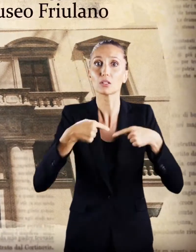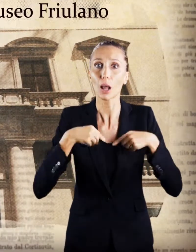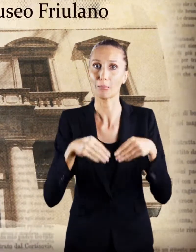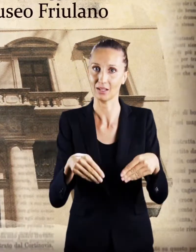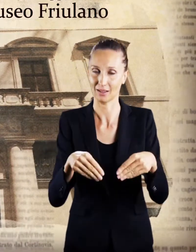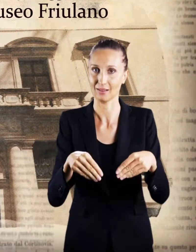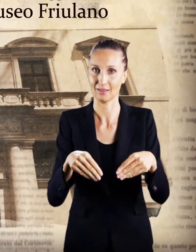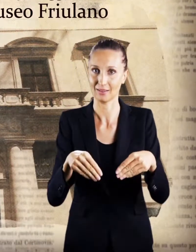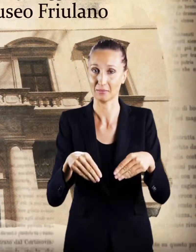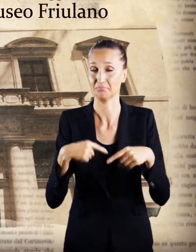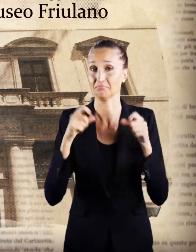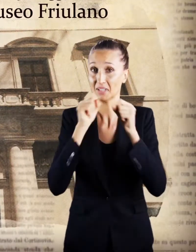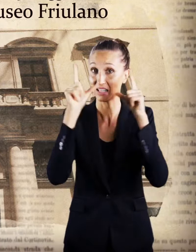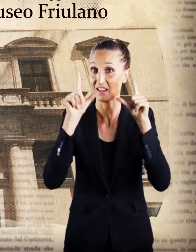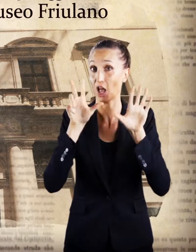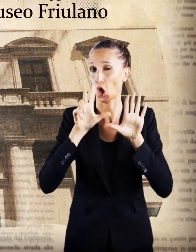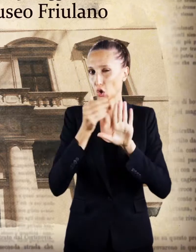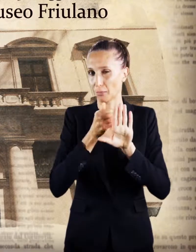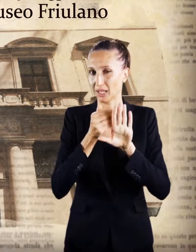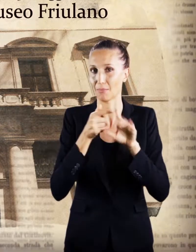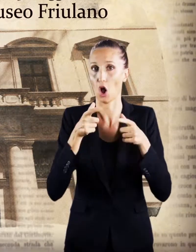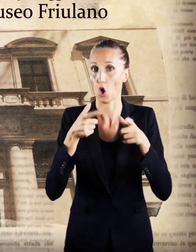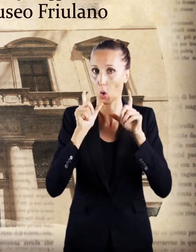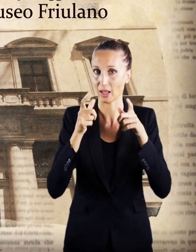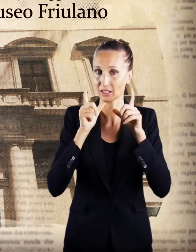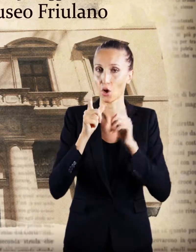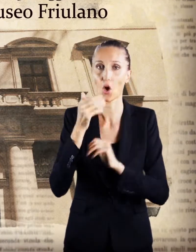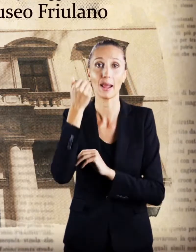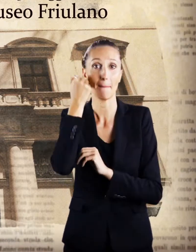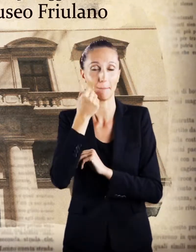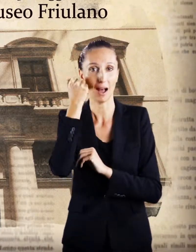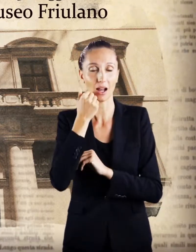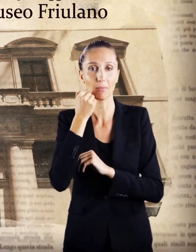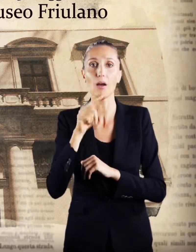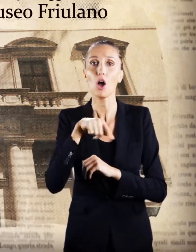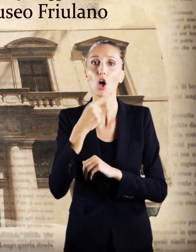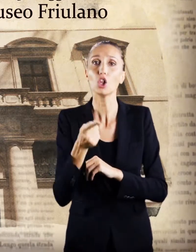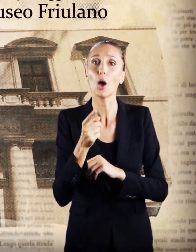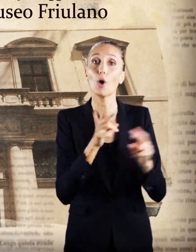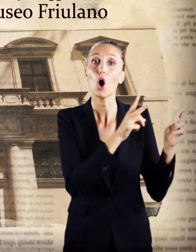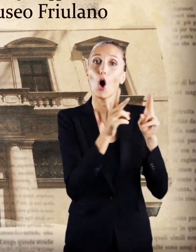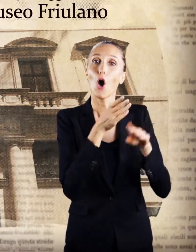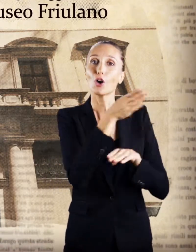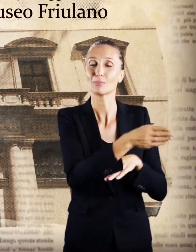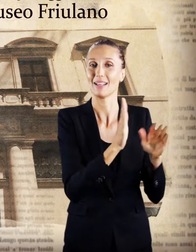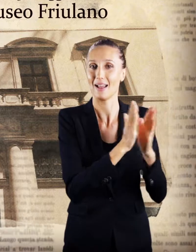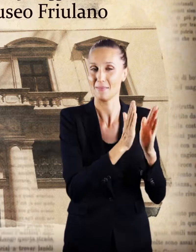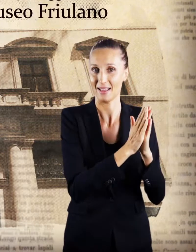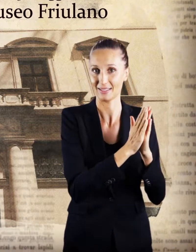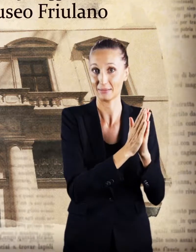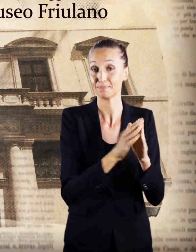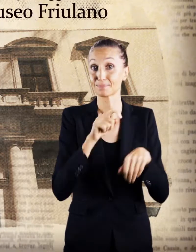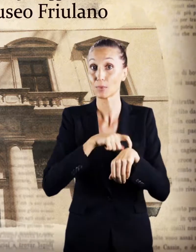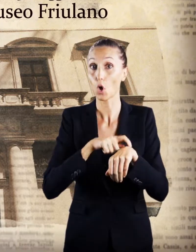Mi alzai prima delle otto, feci colazione, mi feci fare la barba, poi sono andato a messa all'ospitale, alle